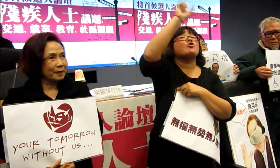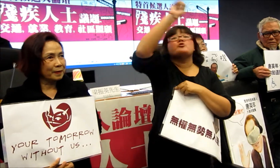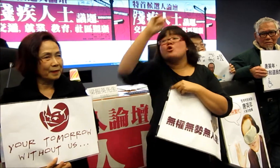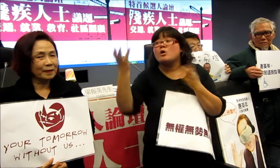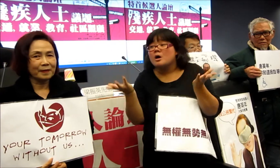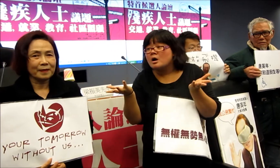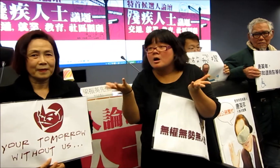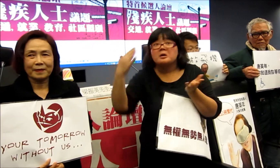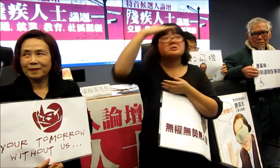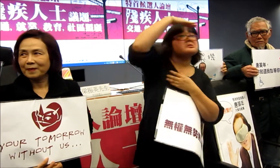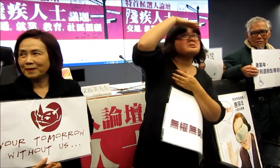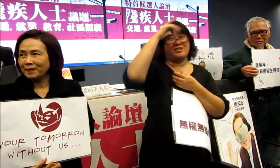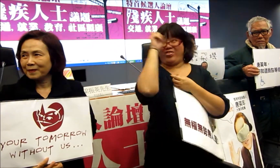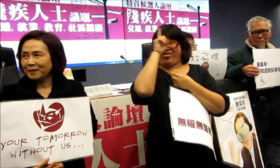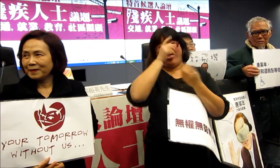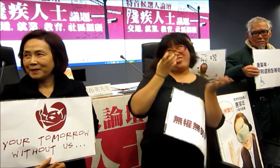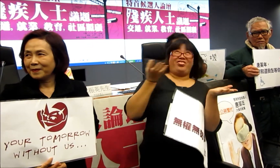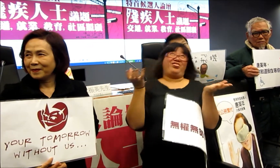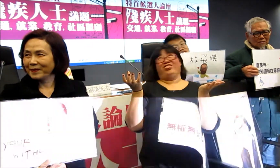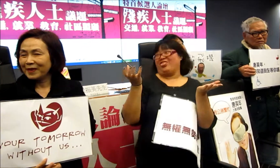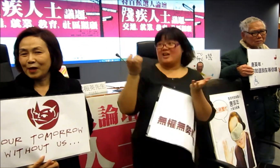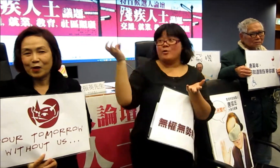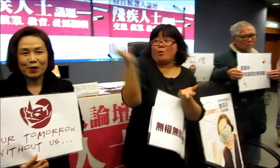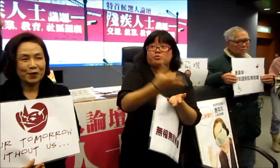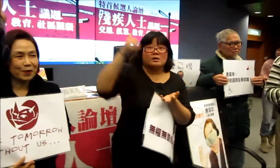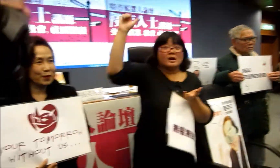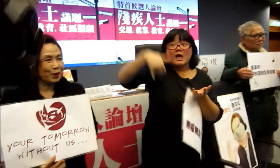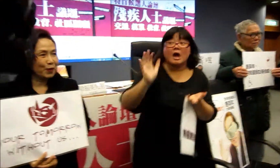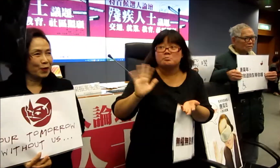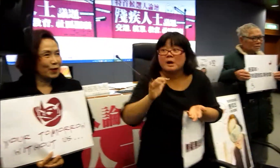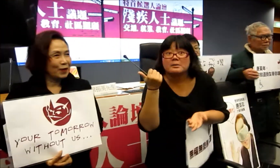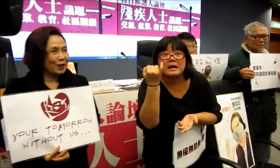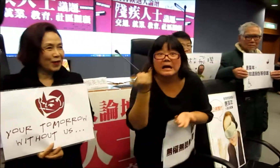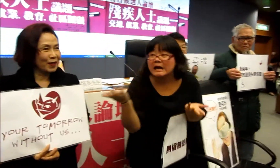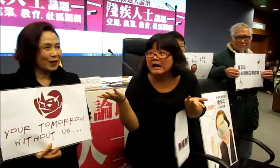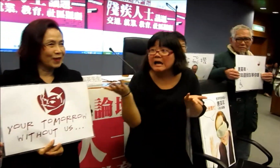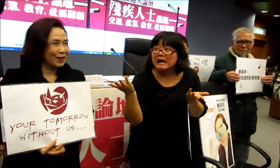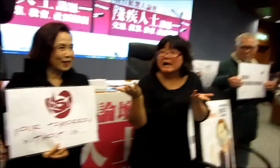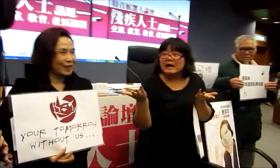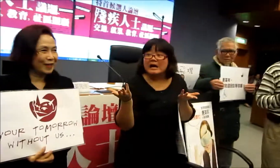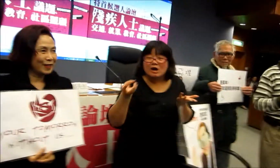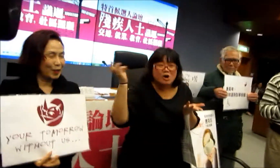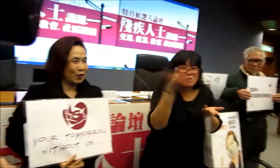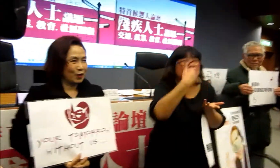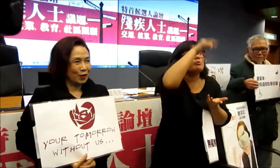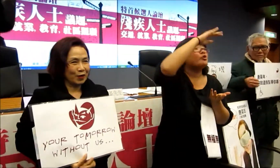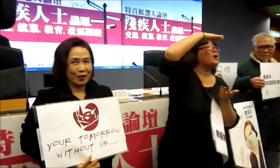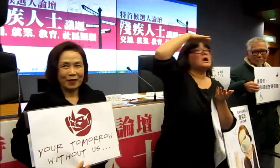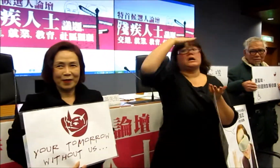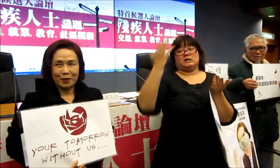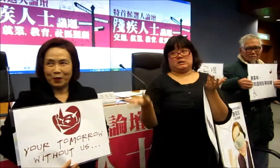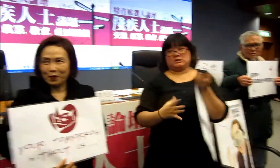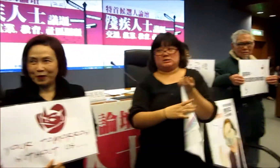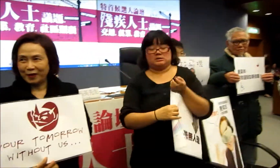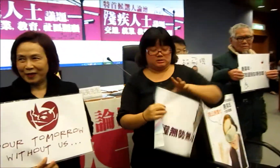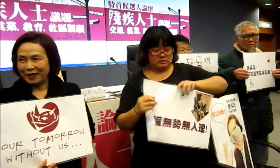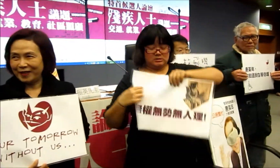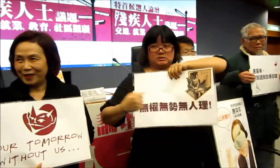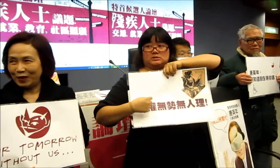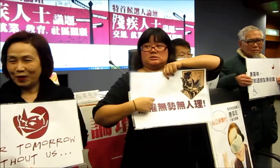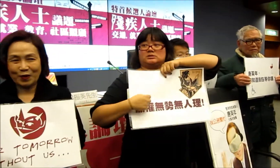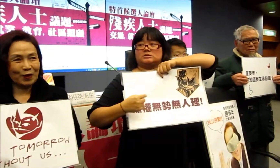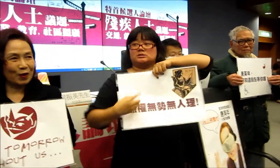些我們來做那些喝醉你不來的你很興奮